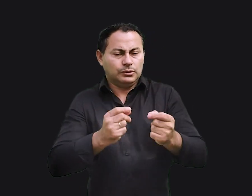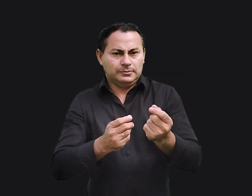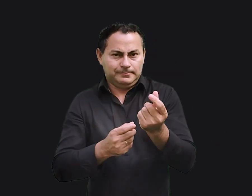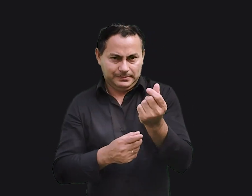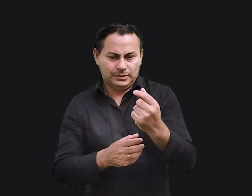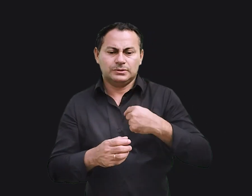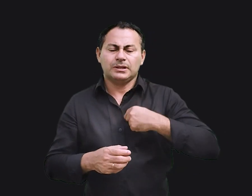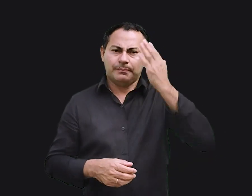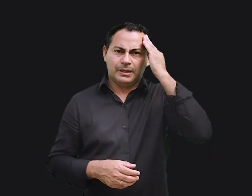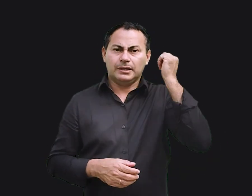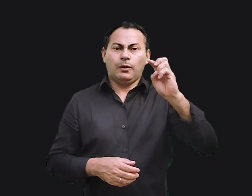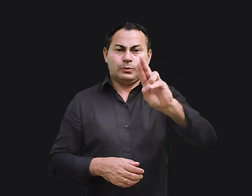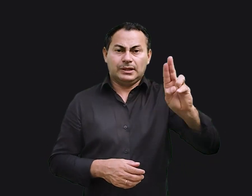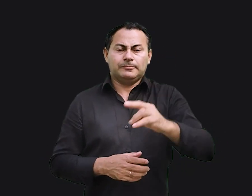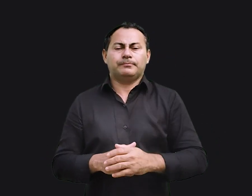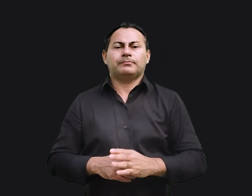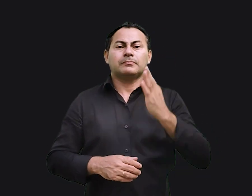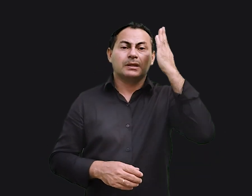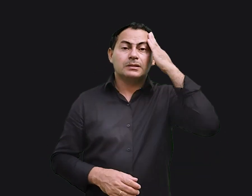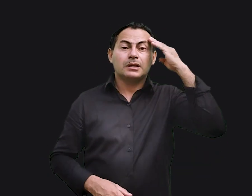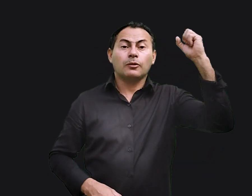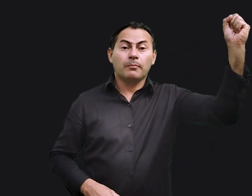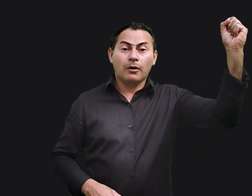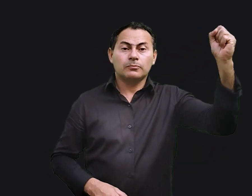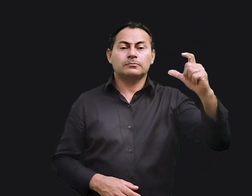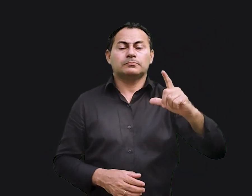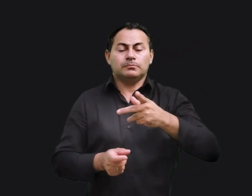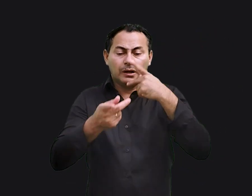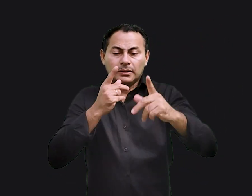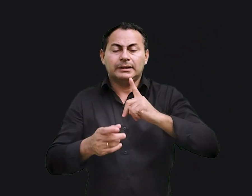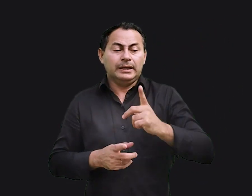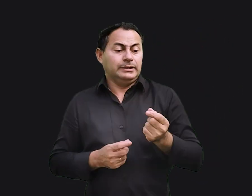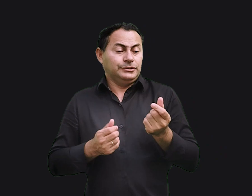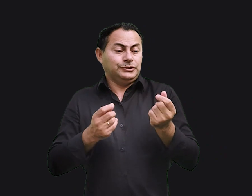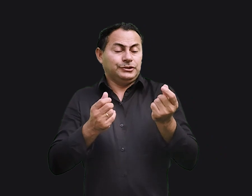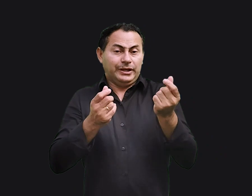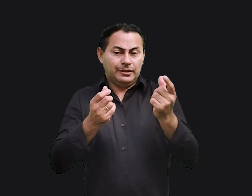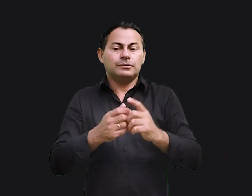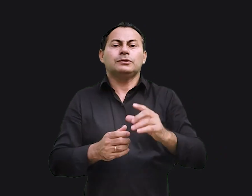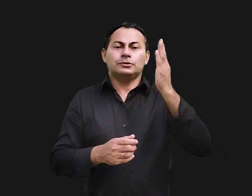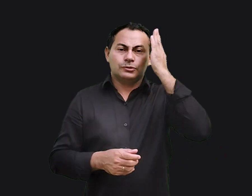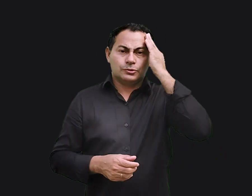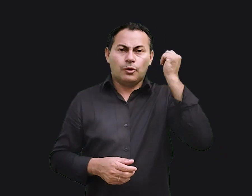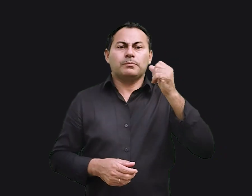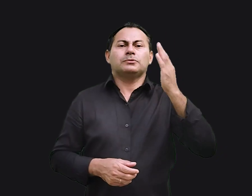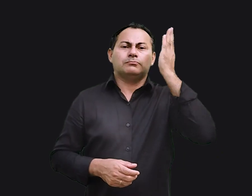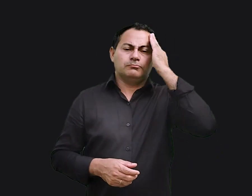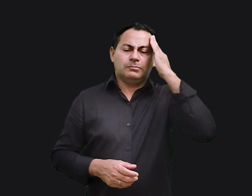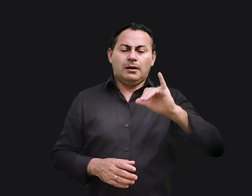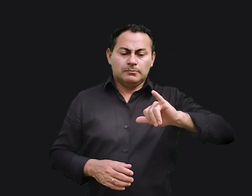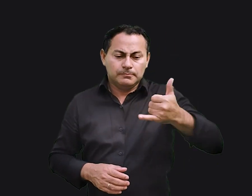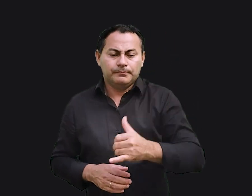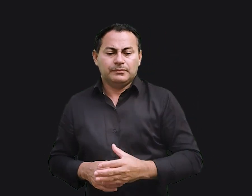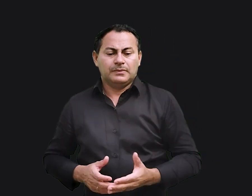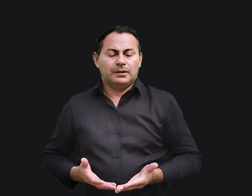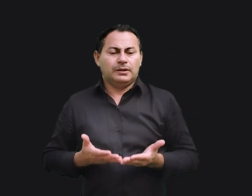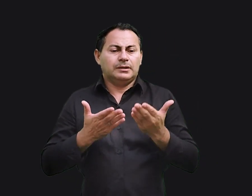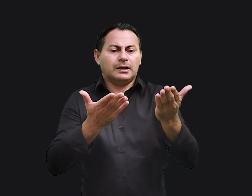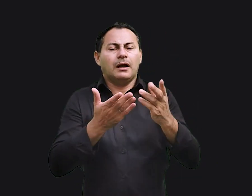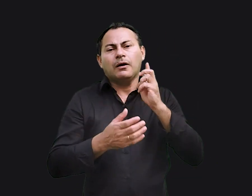aquele dinheiro. Salomão diz que teve dinheiro e soube aproveitá-lo. Decidi entregar-me ao vinho e